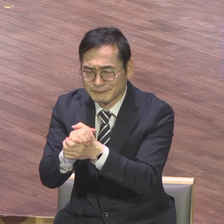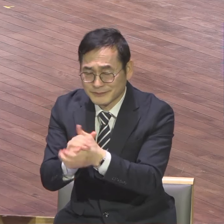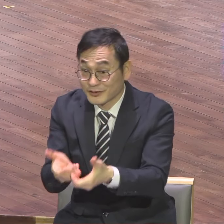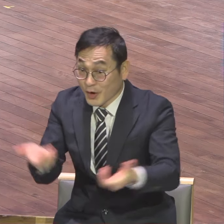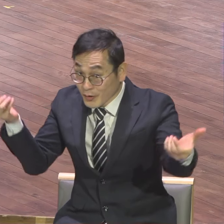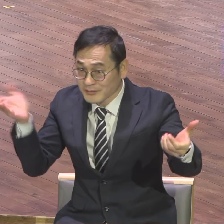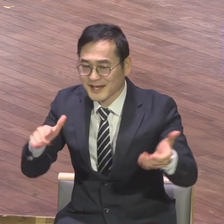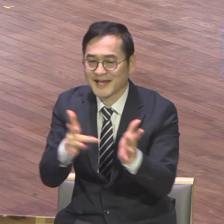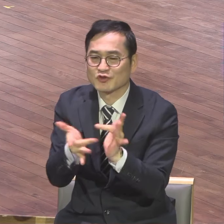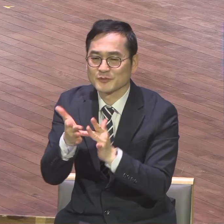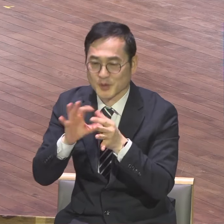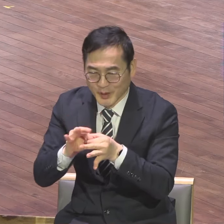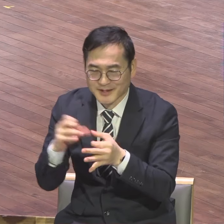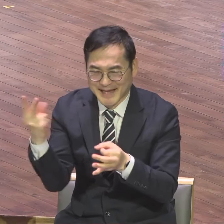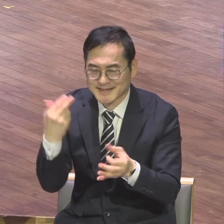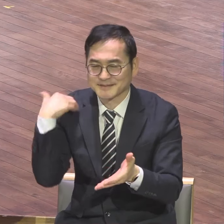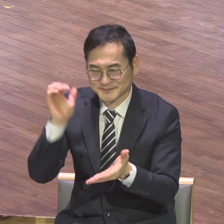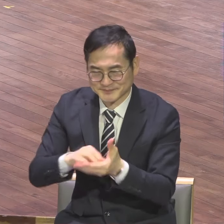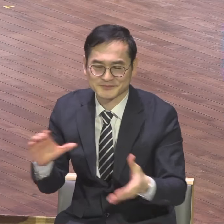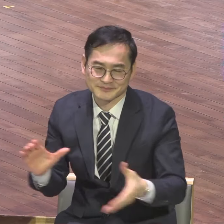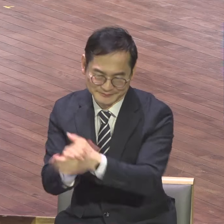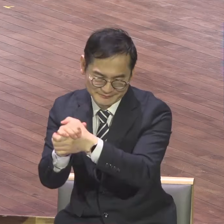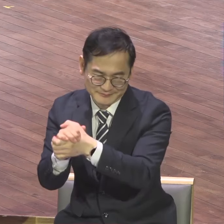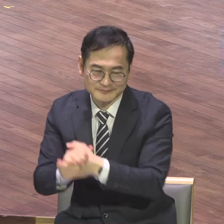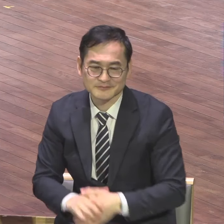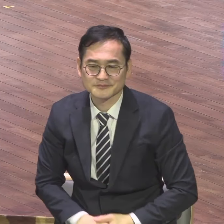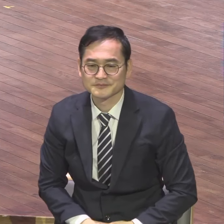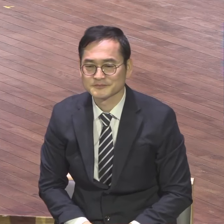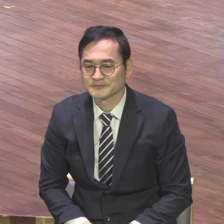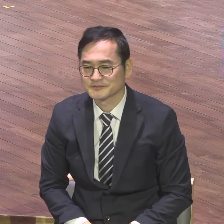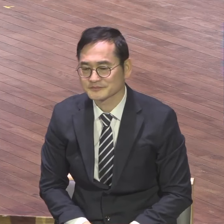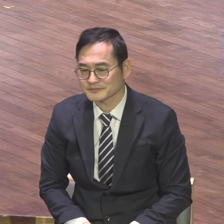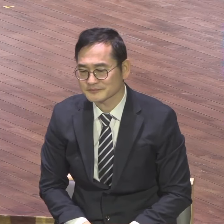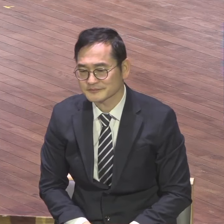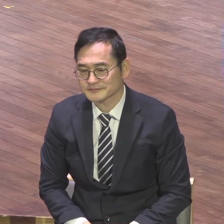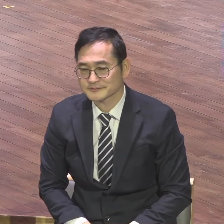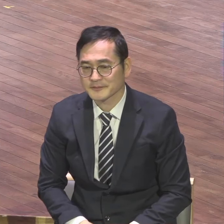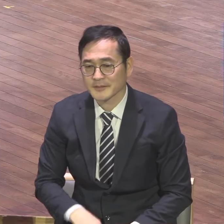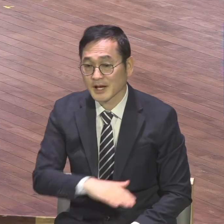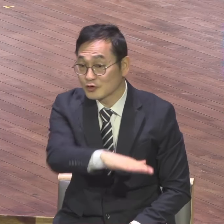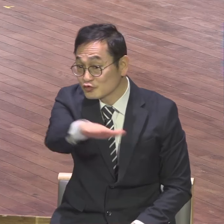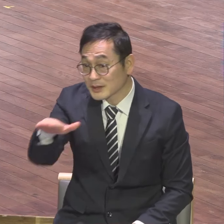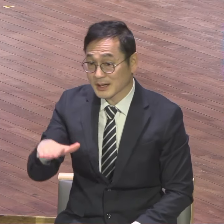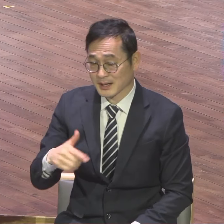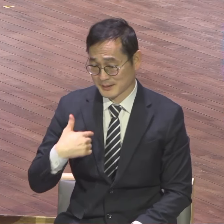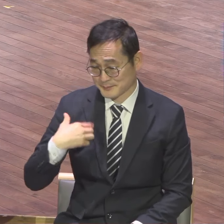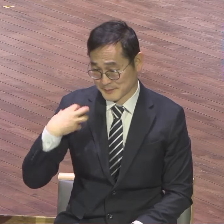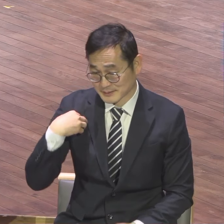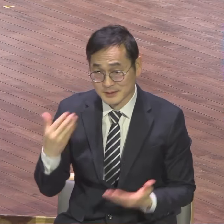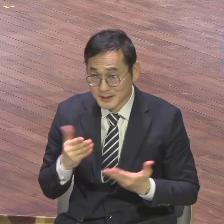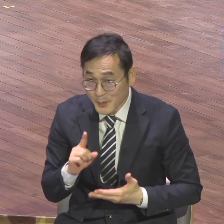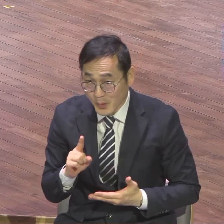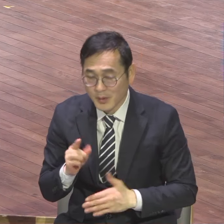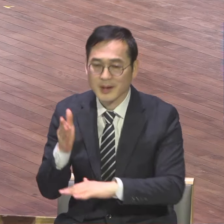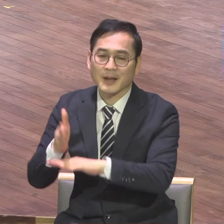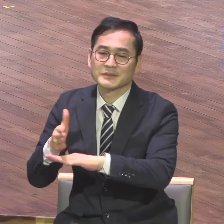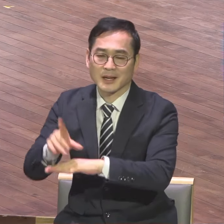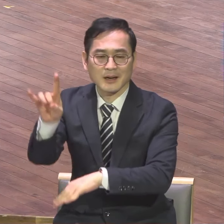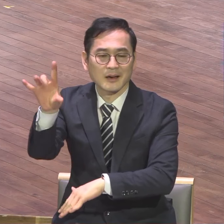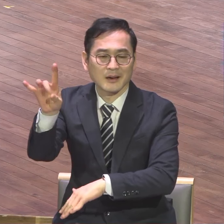이건요 전적인 하나님의 은혜이기 때문에 우리가 할 것은 뭐밖에 없어요 감사밖에 없어요 아멘